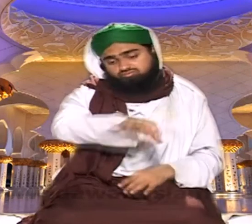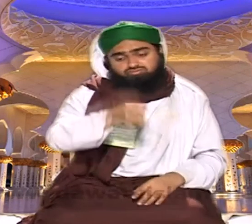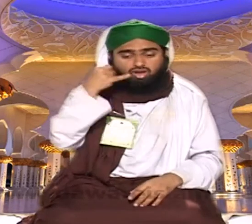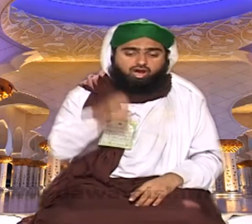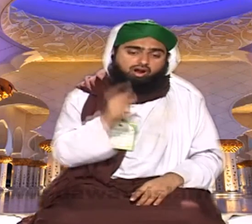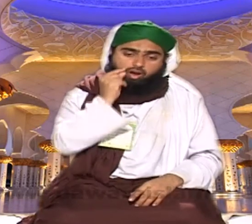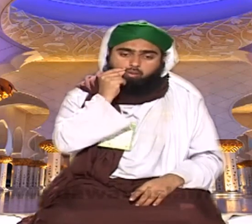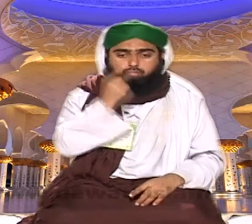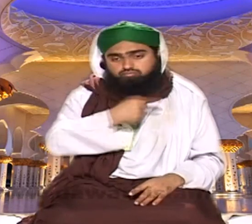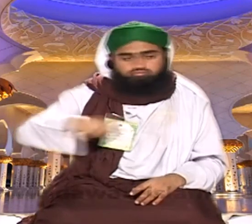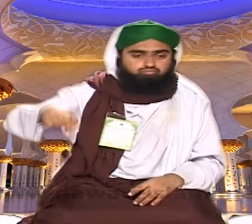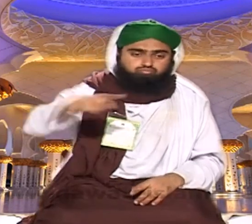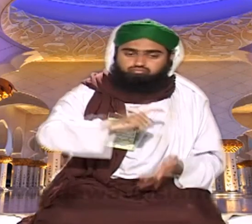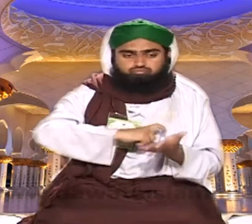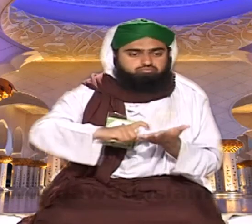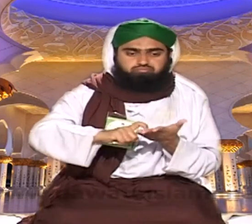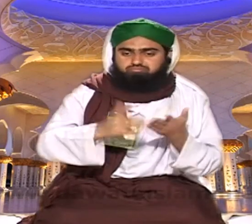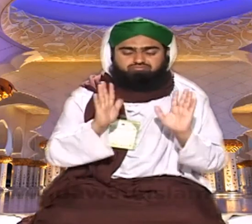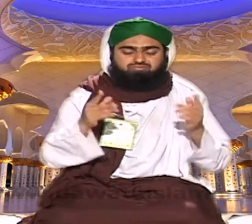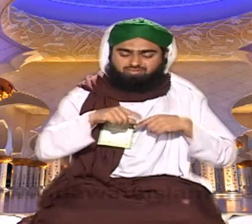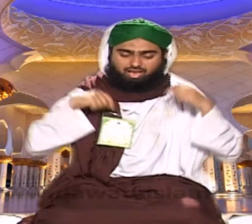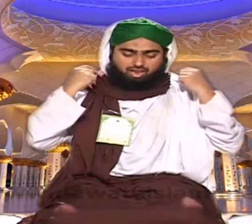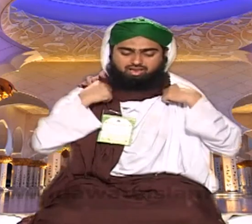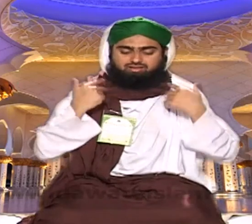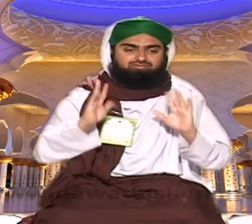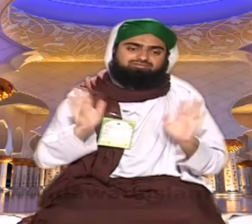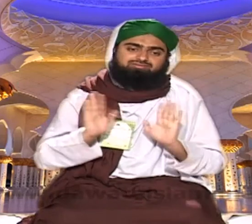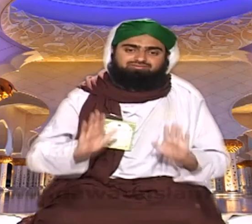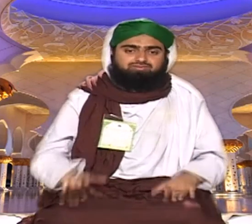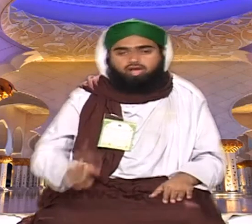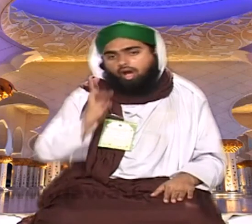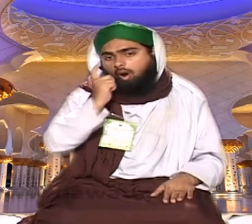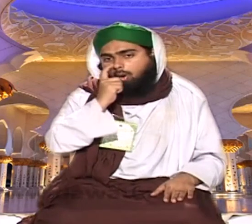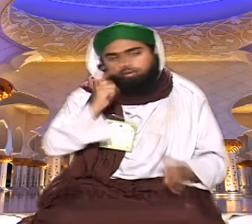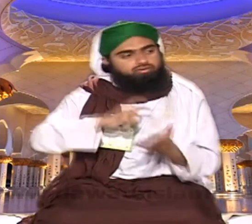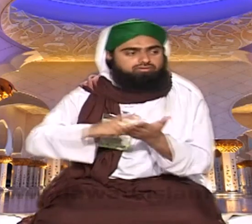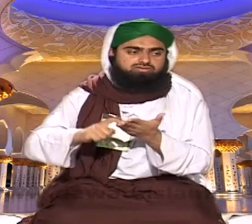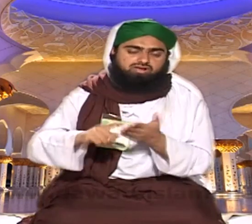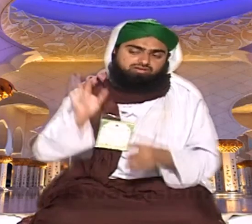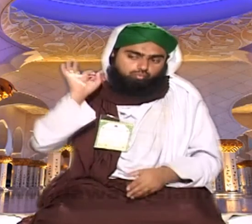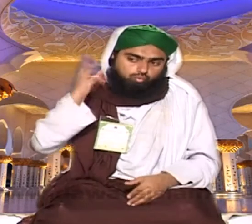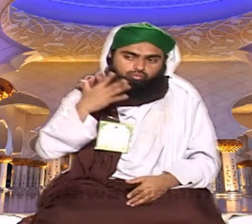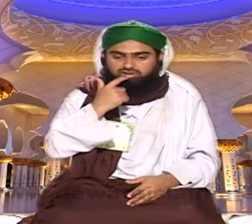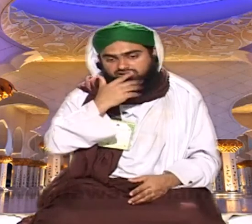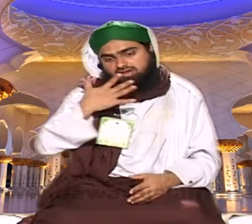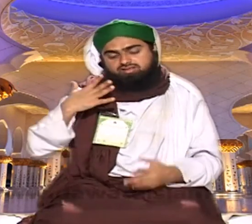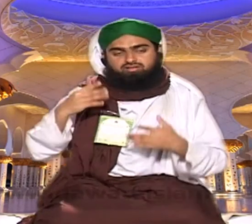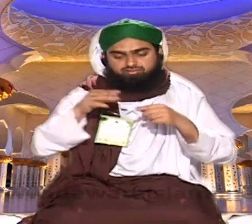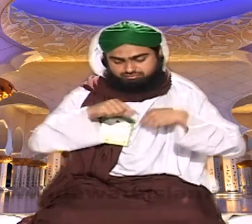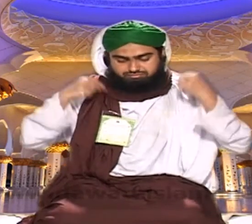لوگ نہیں پہن سکتے اس کو عورت جو ہے وہ سونے چاندی کی پہن سکتے دوبارہ لیے کہ زنجیر تاویز لٹکانے